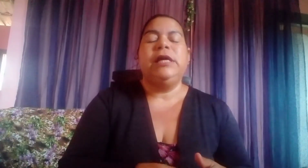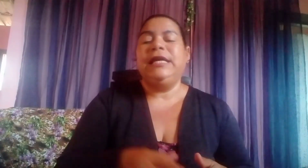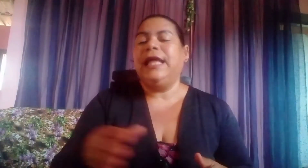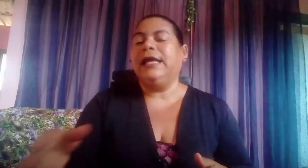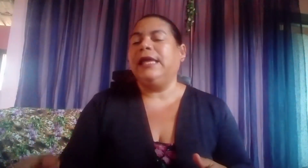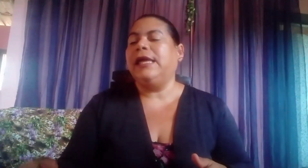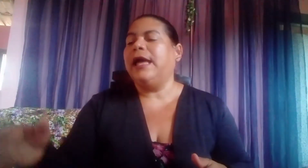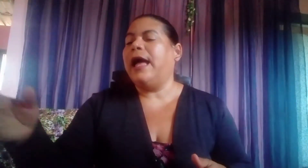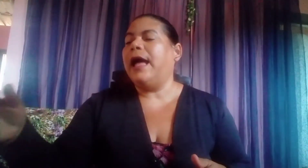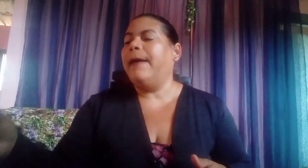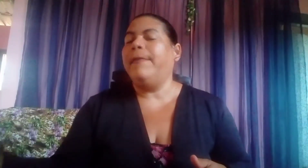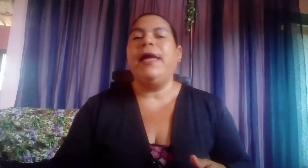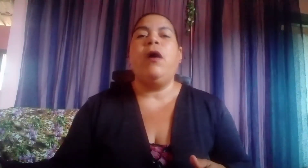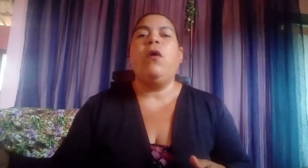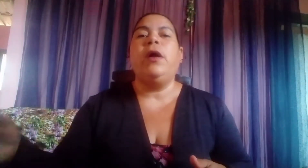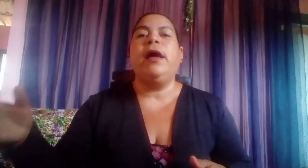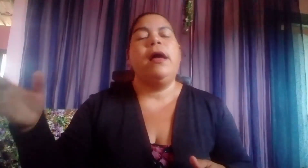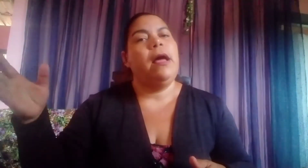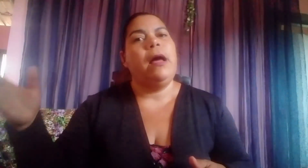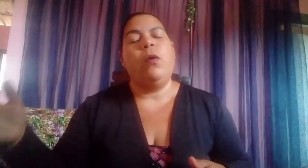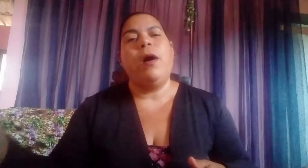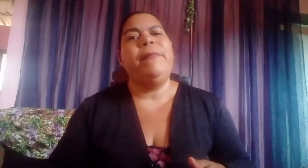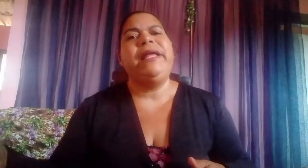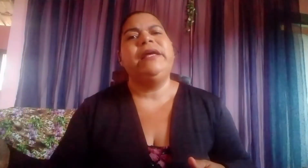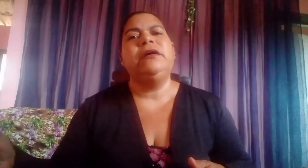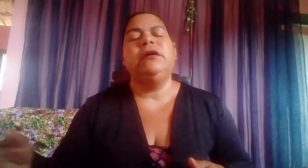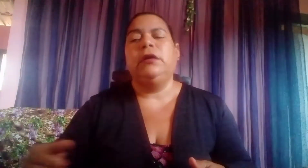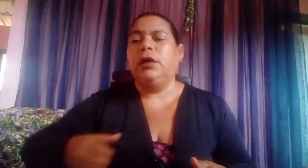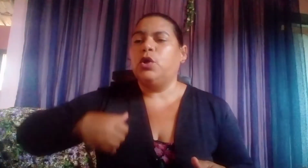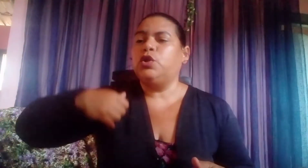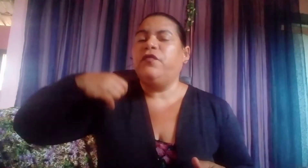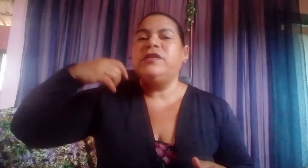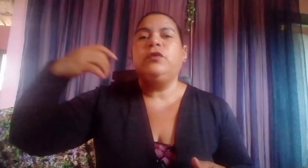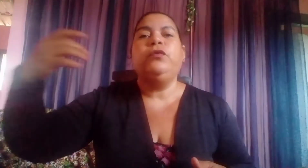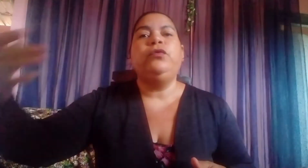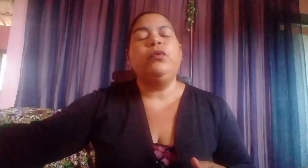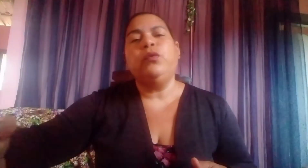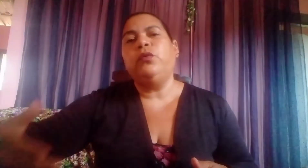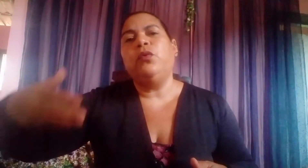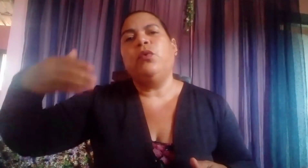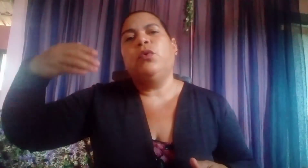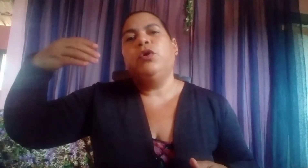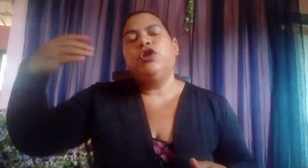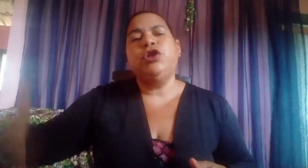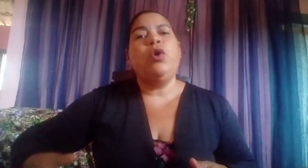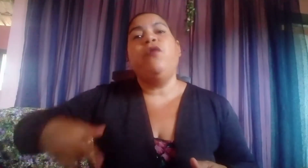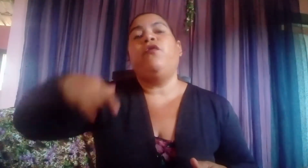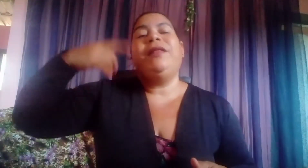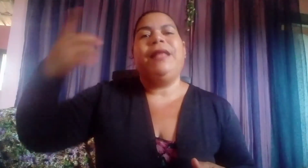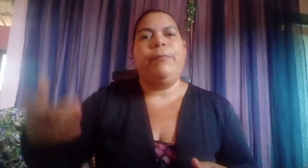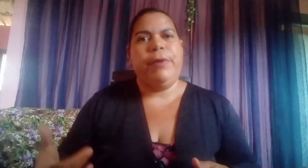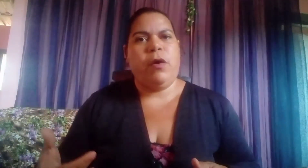E daqui a meia hora. Ou amanhã. Eu estou fazendo tudo de novo. Ou até pior.